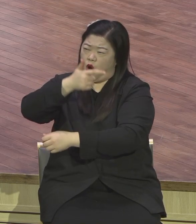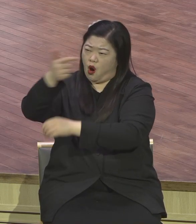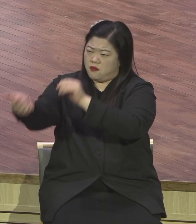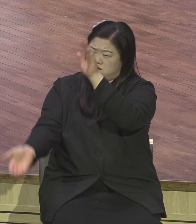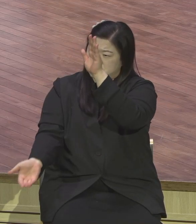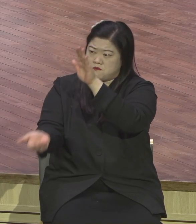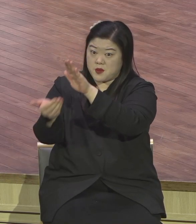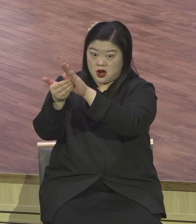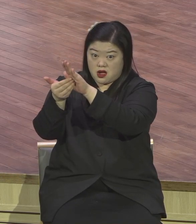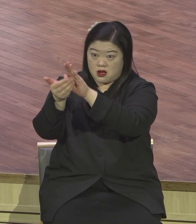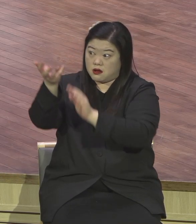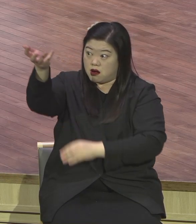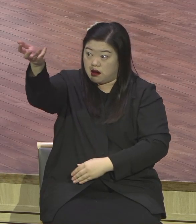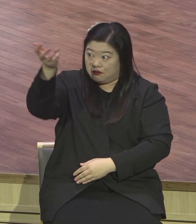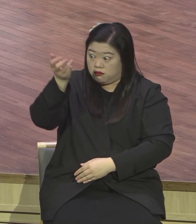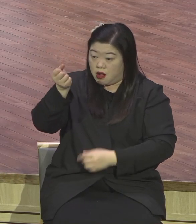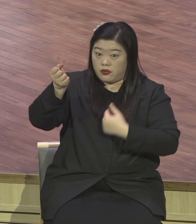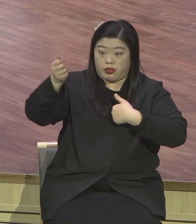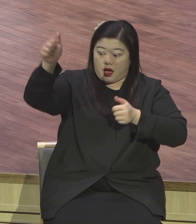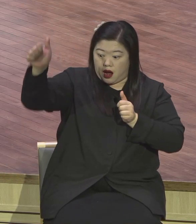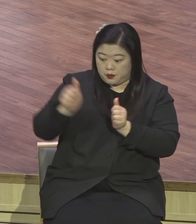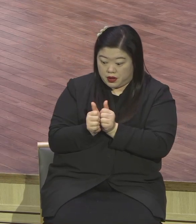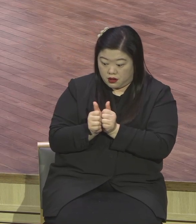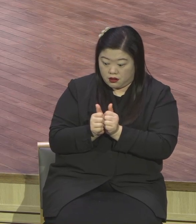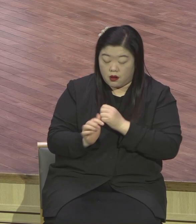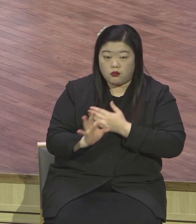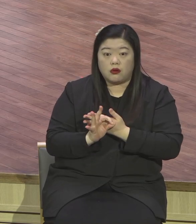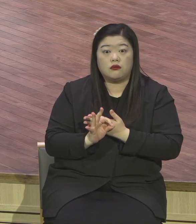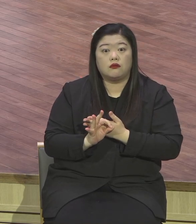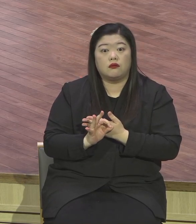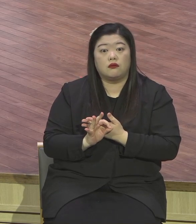그분이 나의 도움이 되고 아시겠어요? 나의 도움이 되고